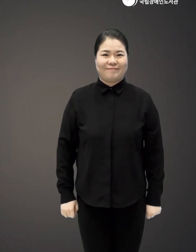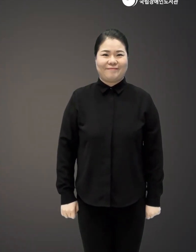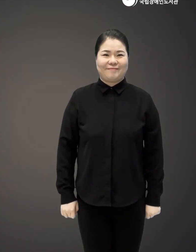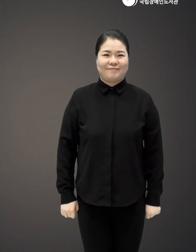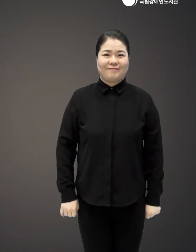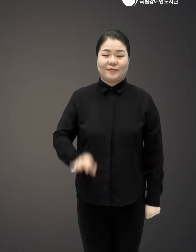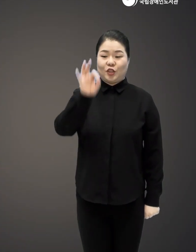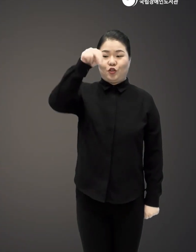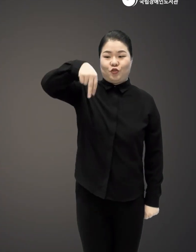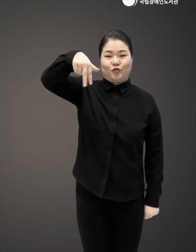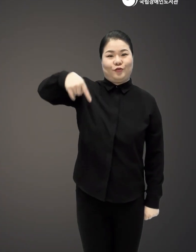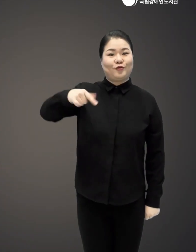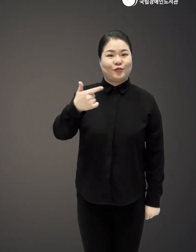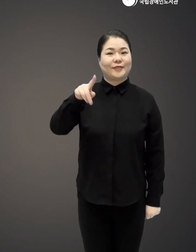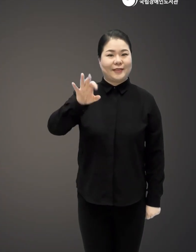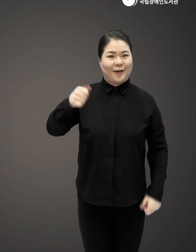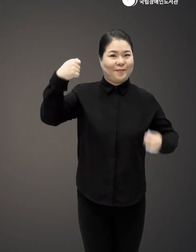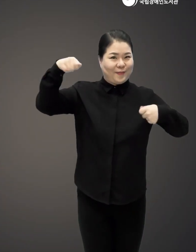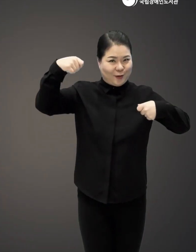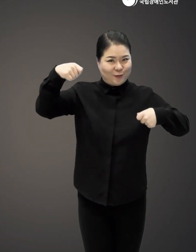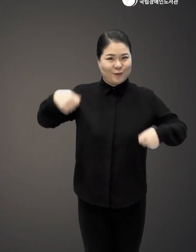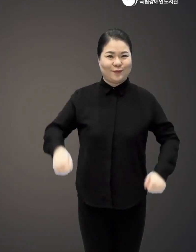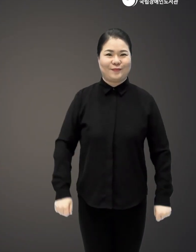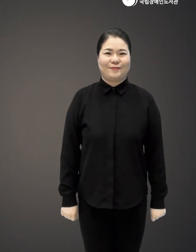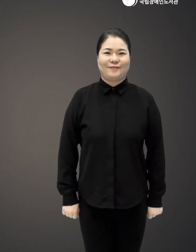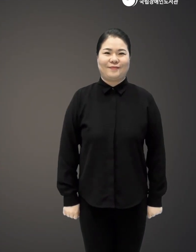유진상, 배우